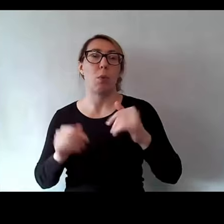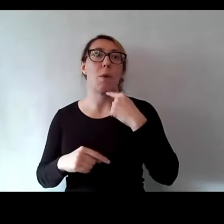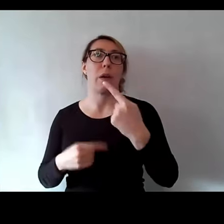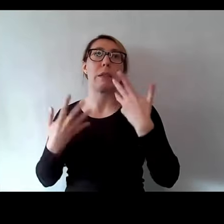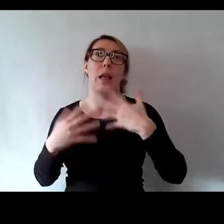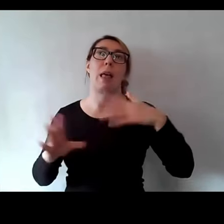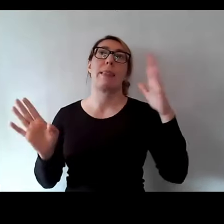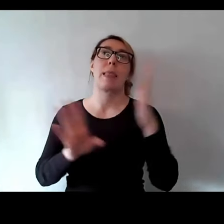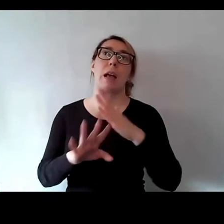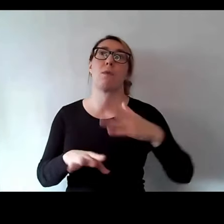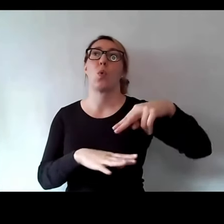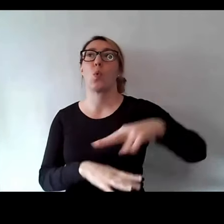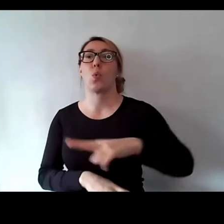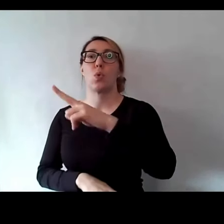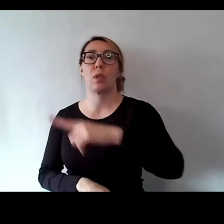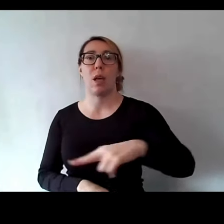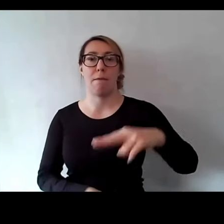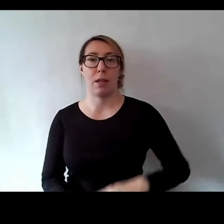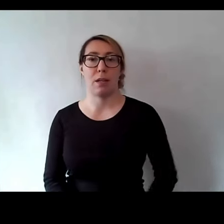i się pohuśtać. Zobacz mnie?